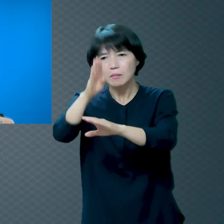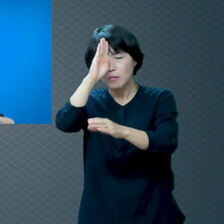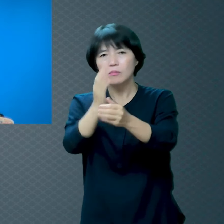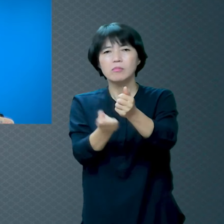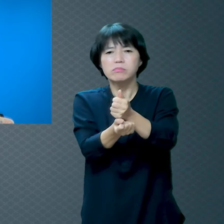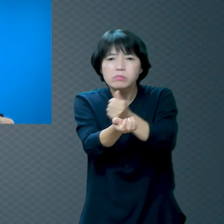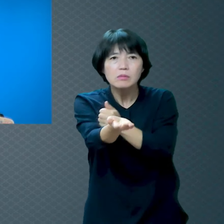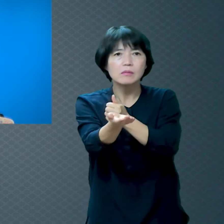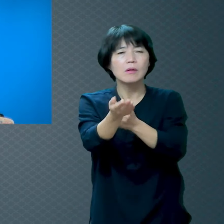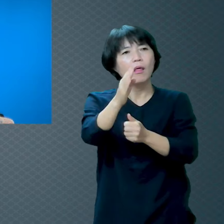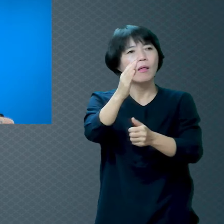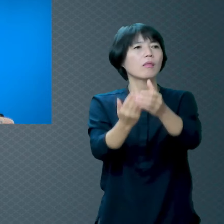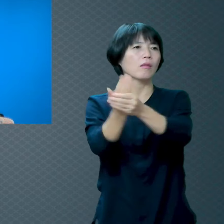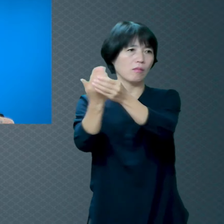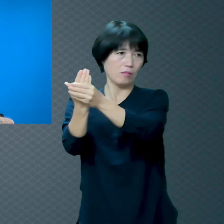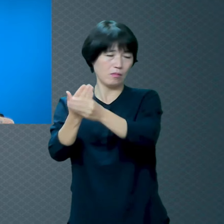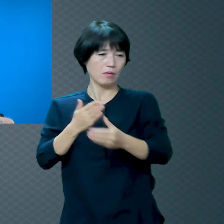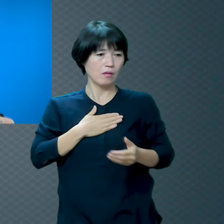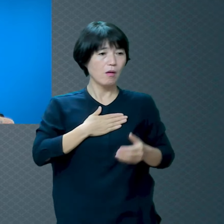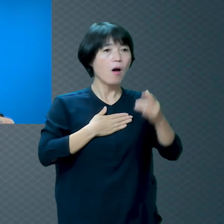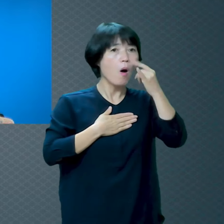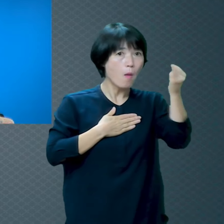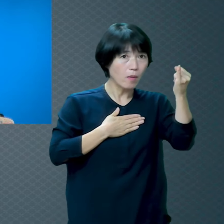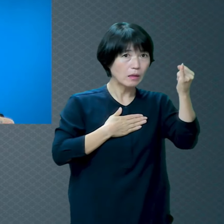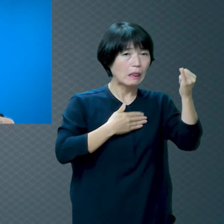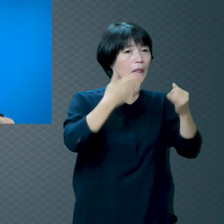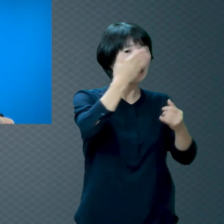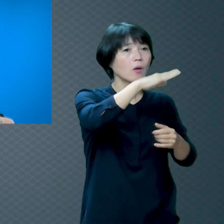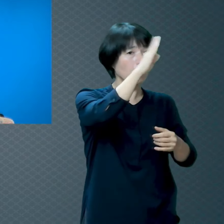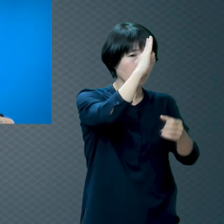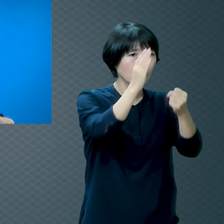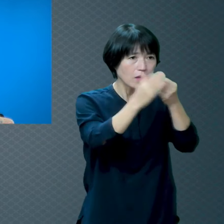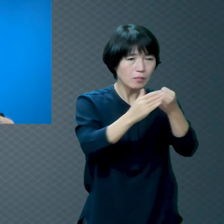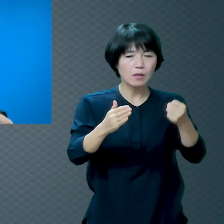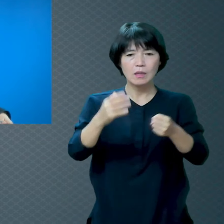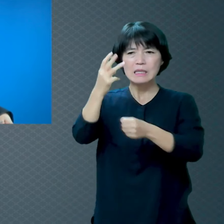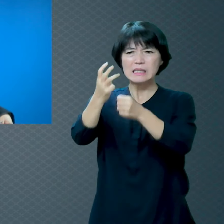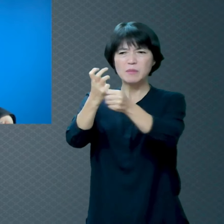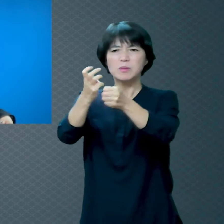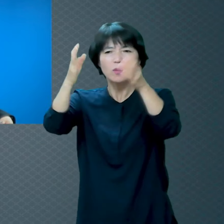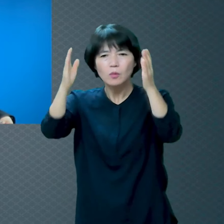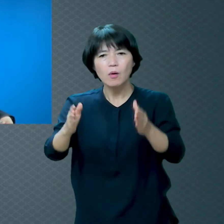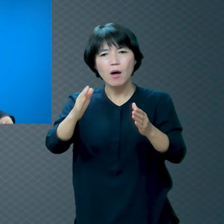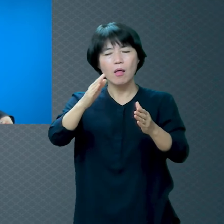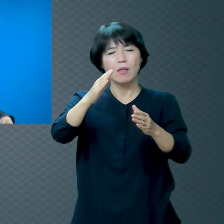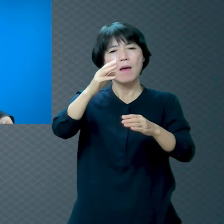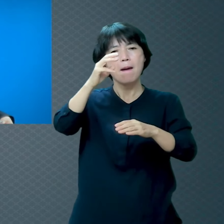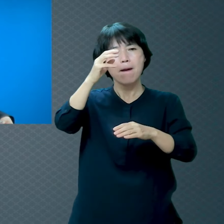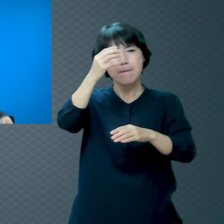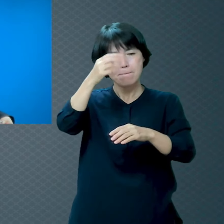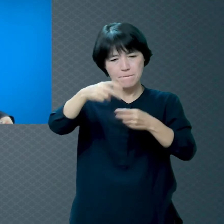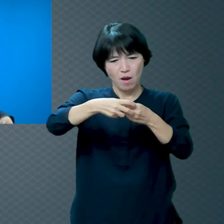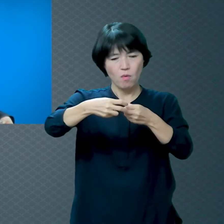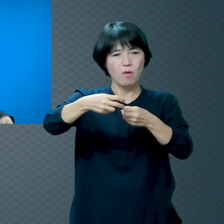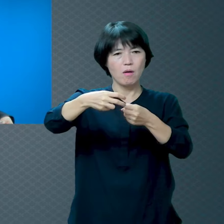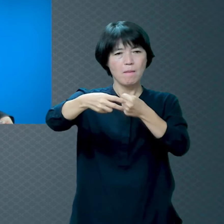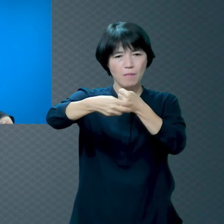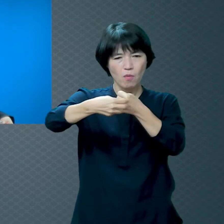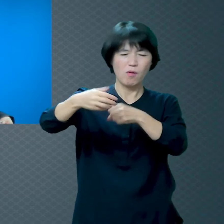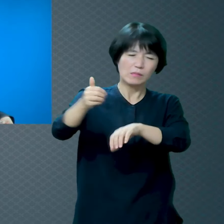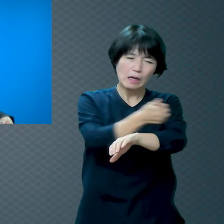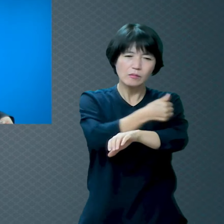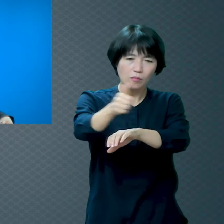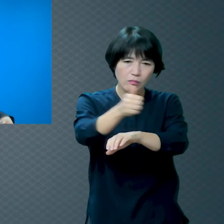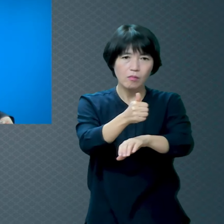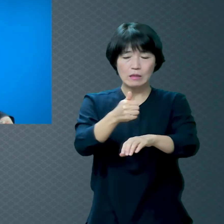다녔어요 누가 한 사람 아프잖아요 아픈 사람만 아픈 게 아니에요 온 집안이 다